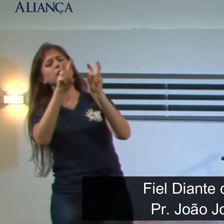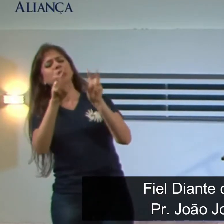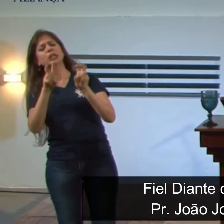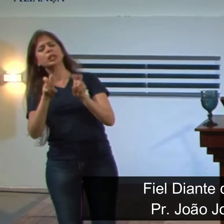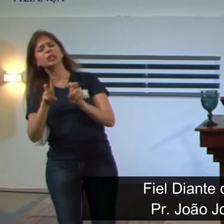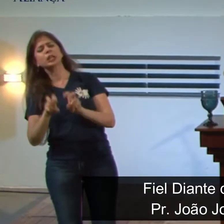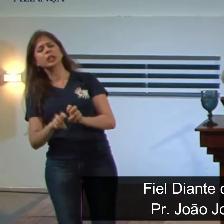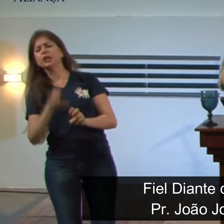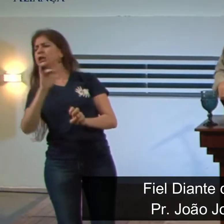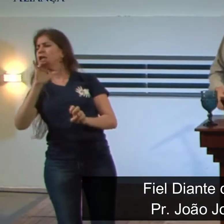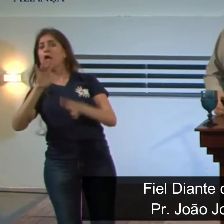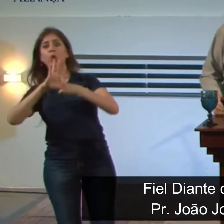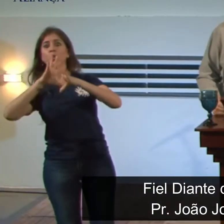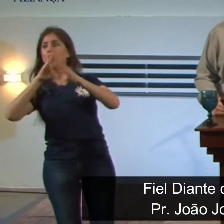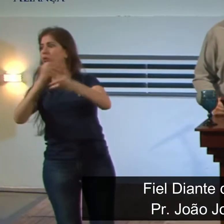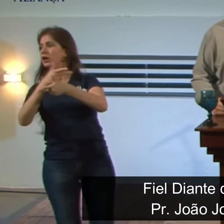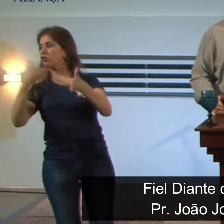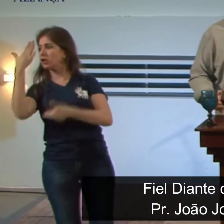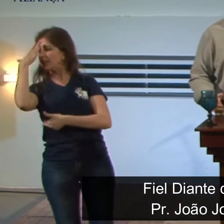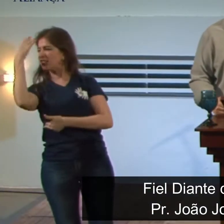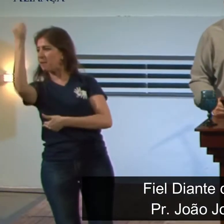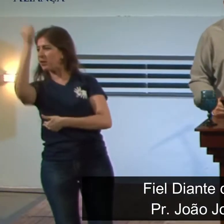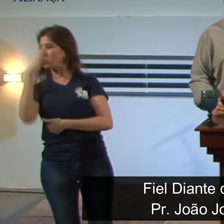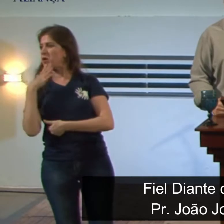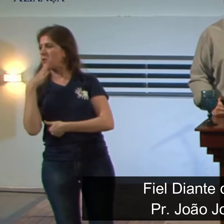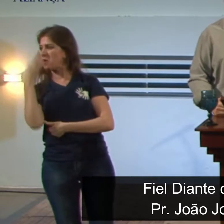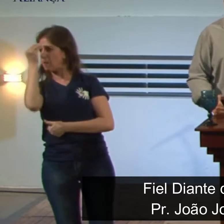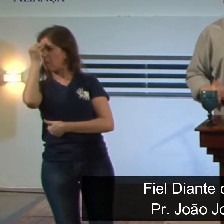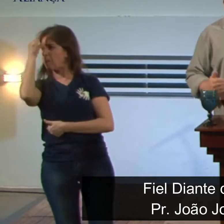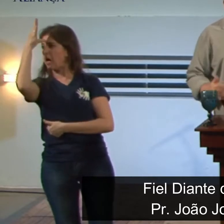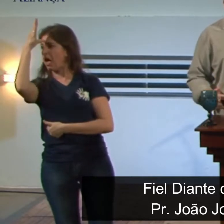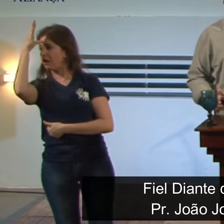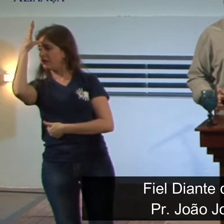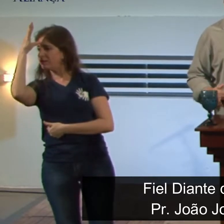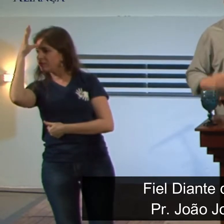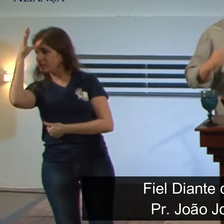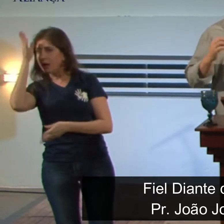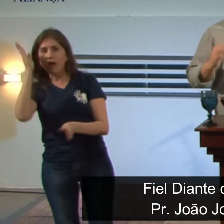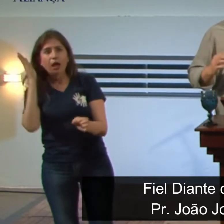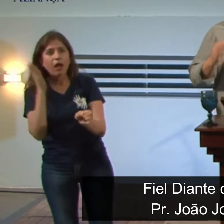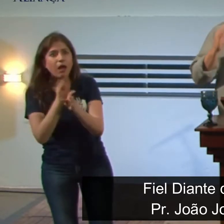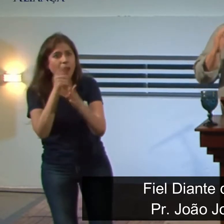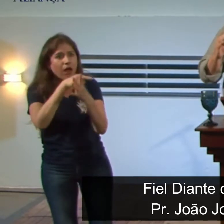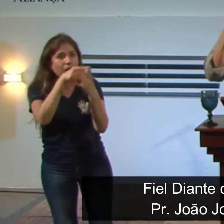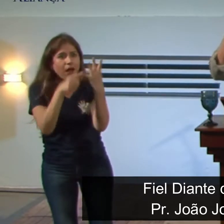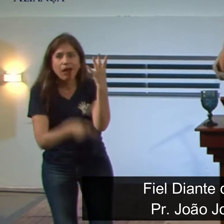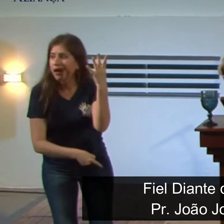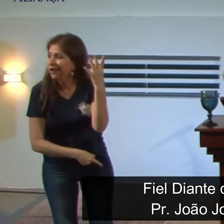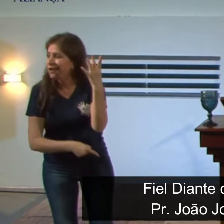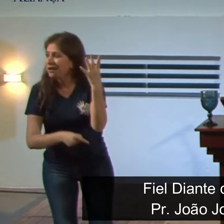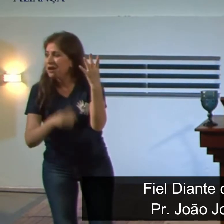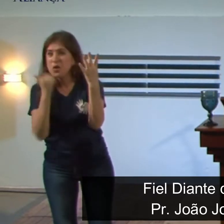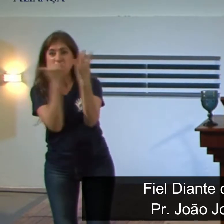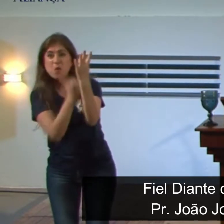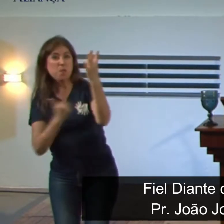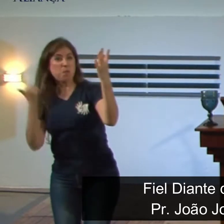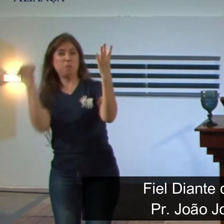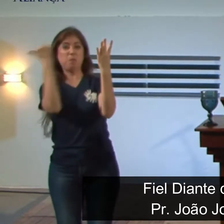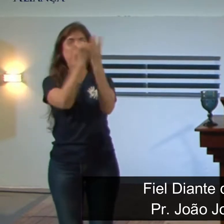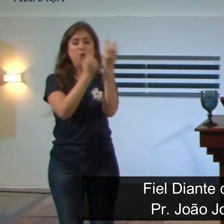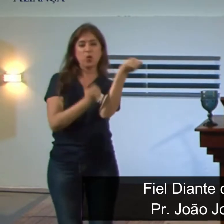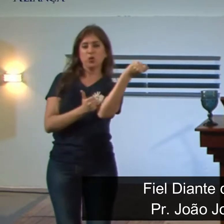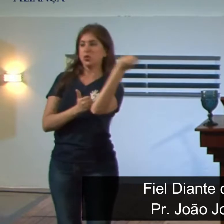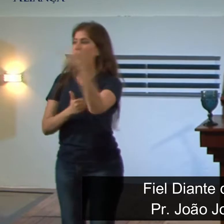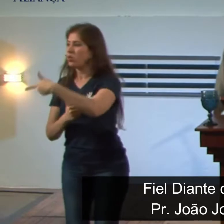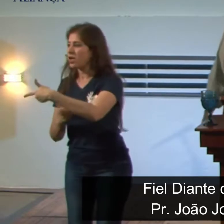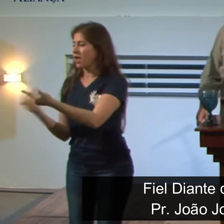nos quais se exigia sabedoria e conhecimento e descobriu que eram dez vezes mais sábios